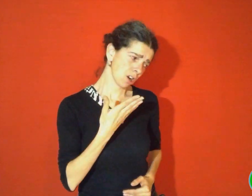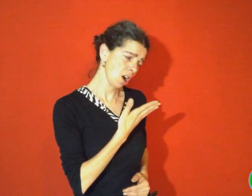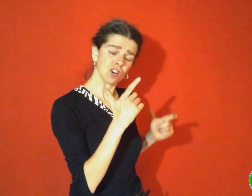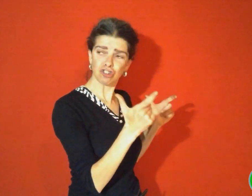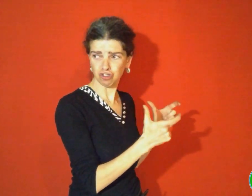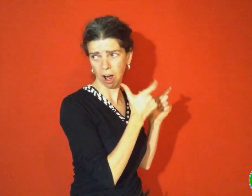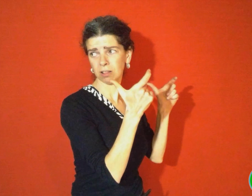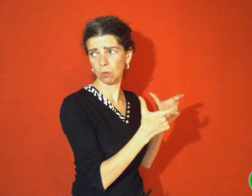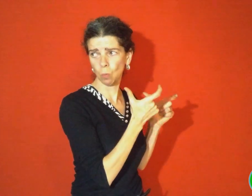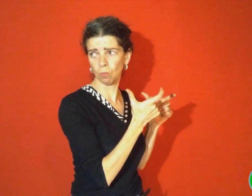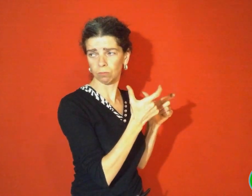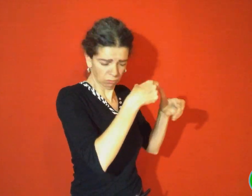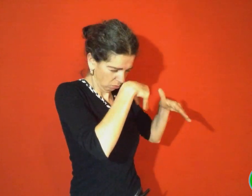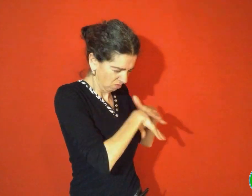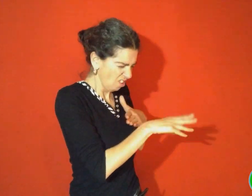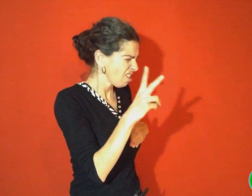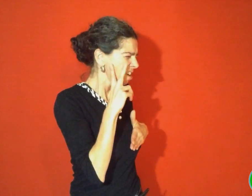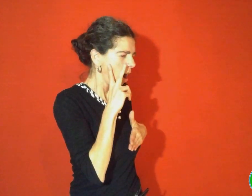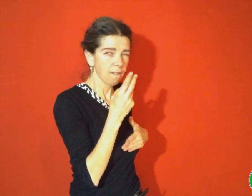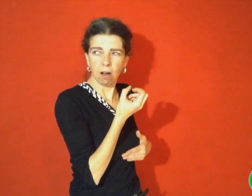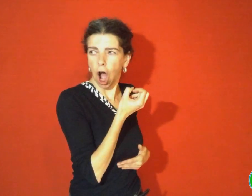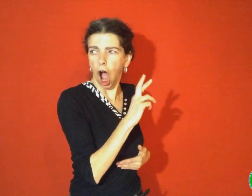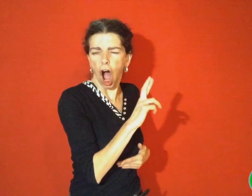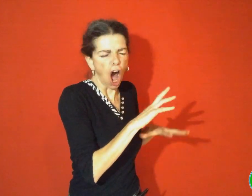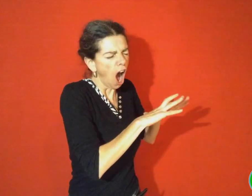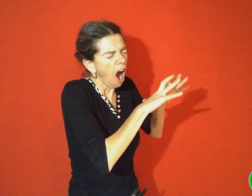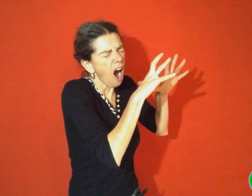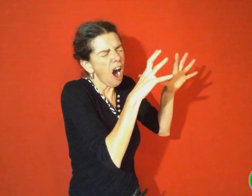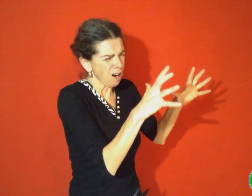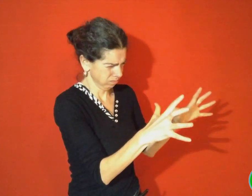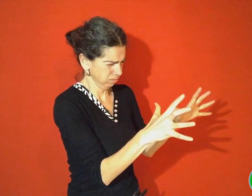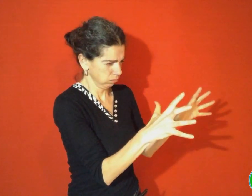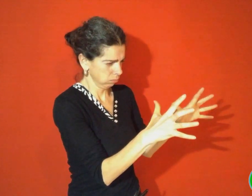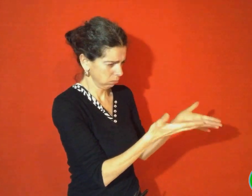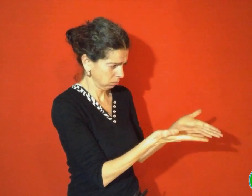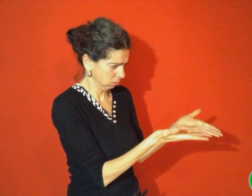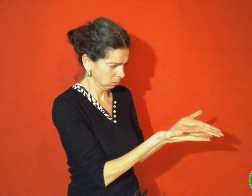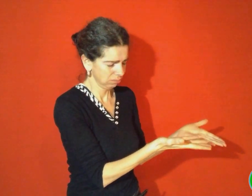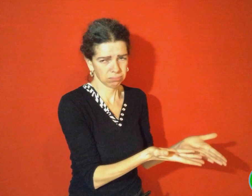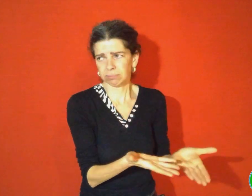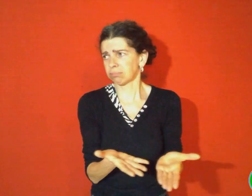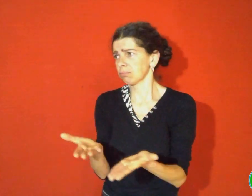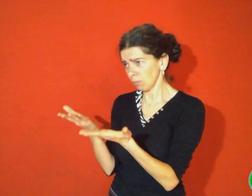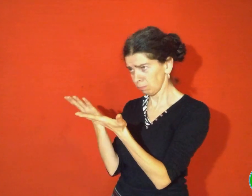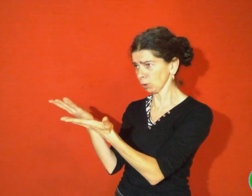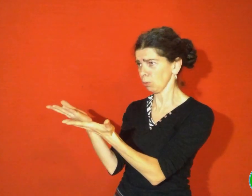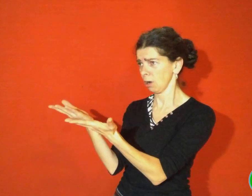j'ai un château avec des caves pleines d'or. Je te donnerai une